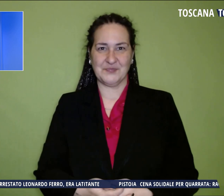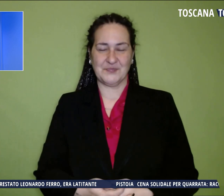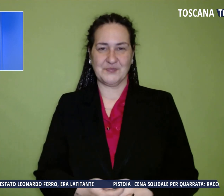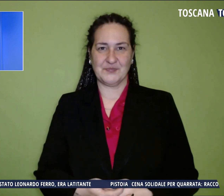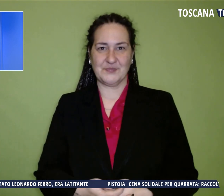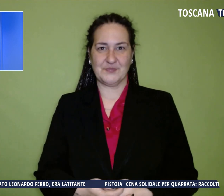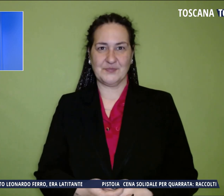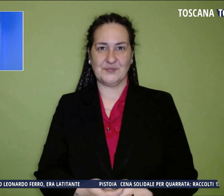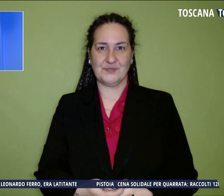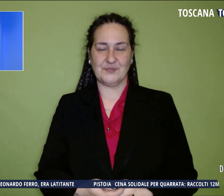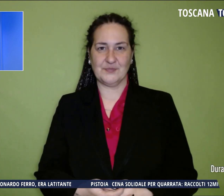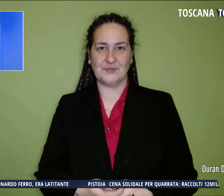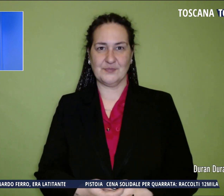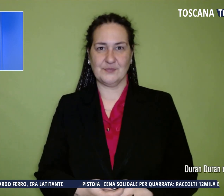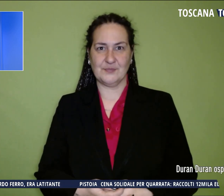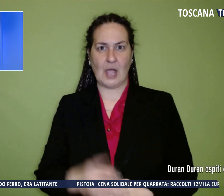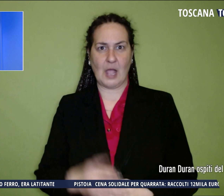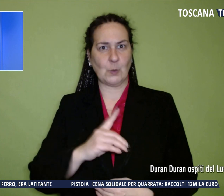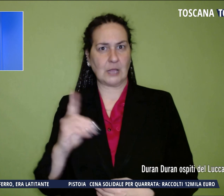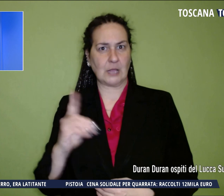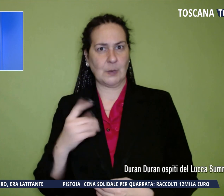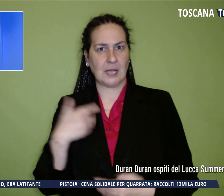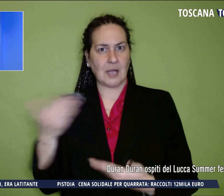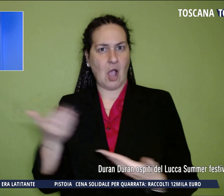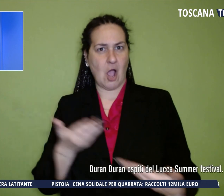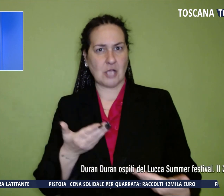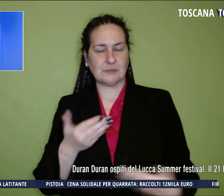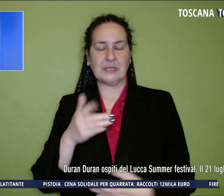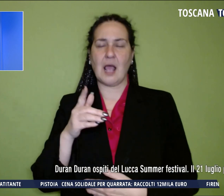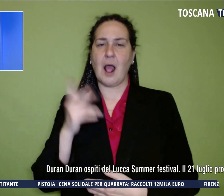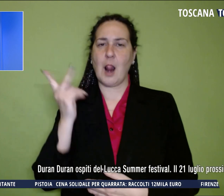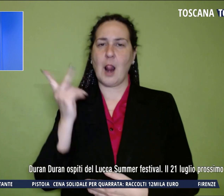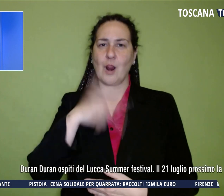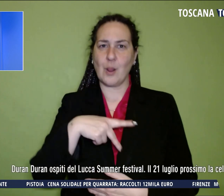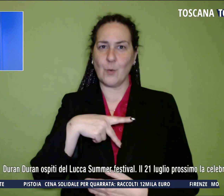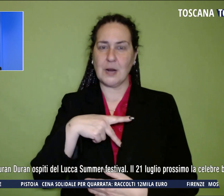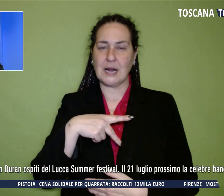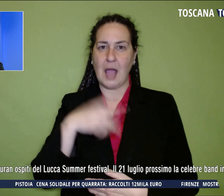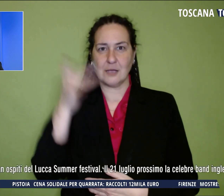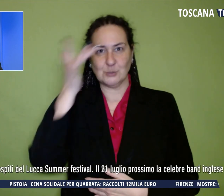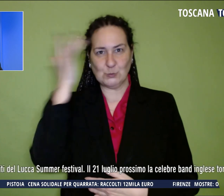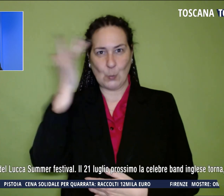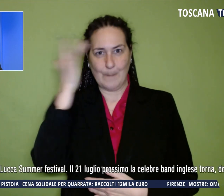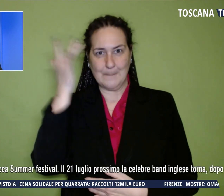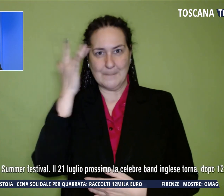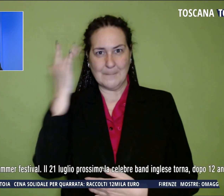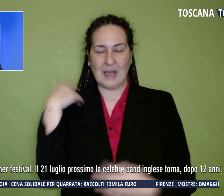E i Duran Duran saranno ospiti del Lucca Summer Festival il 21 luglio, torna dopo 12 anni sul